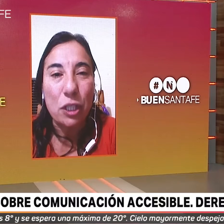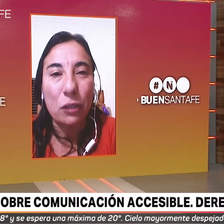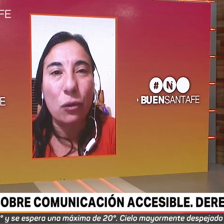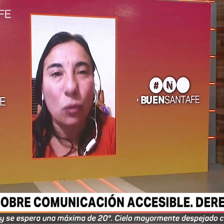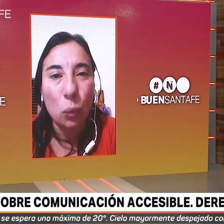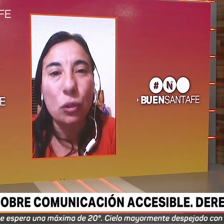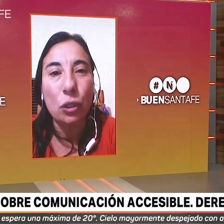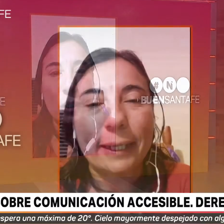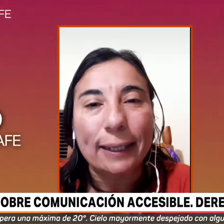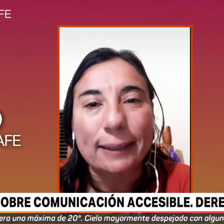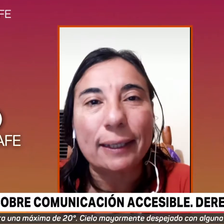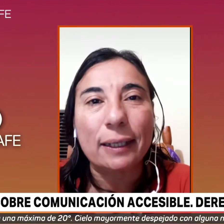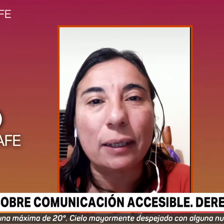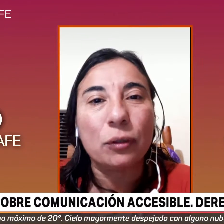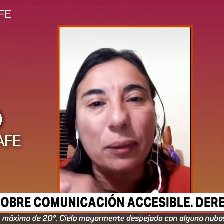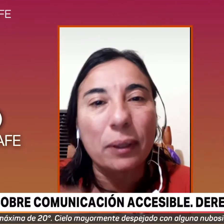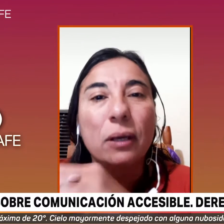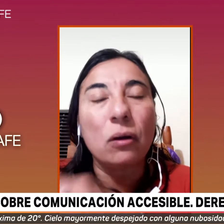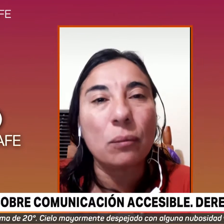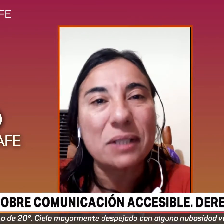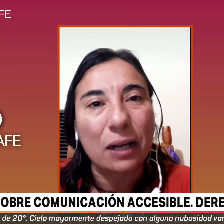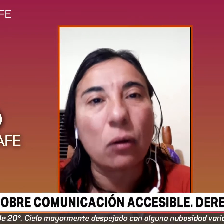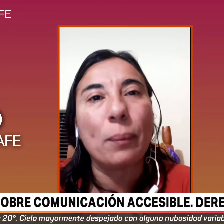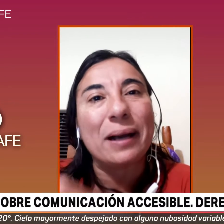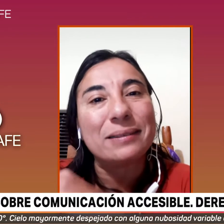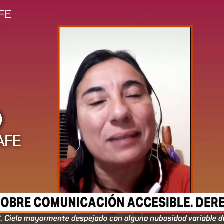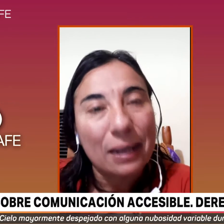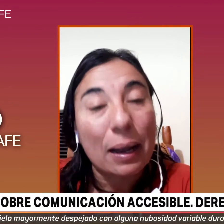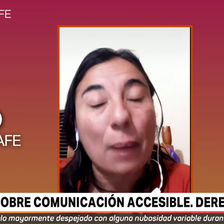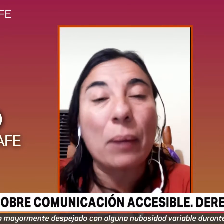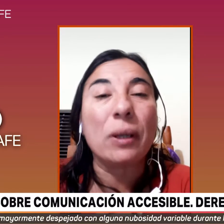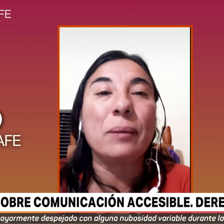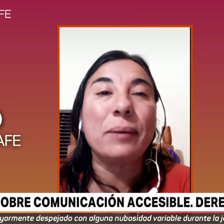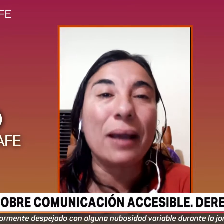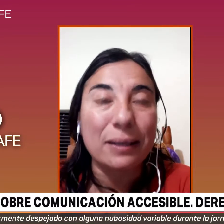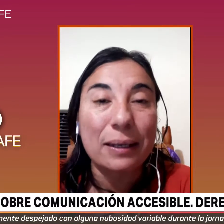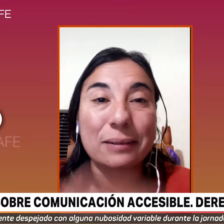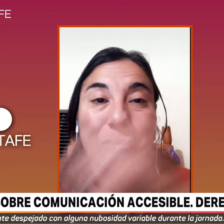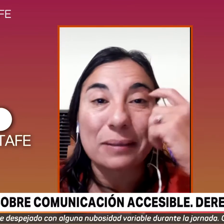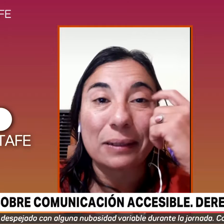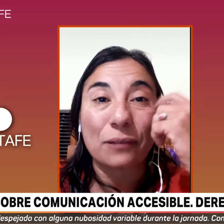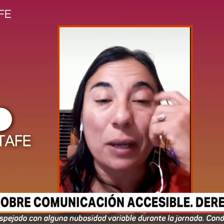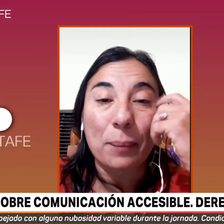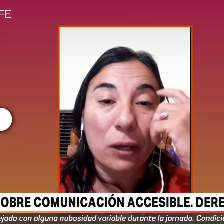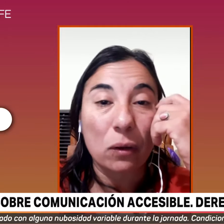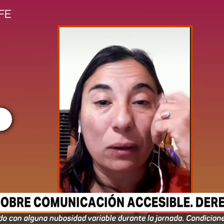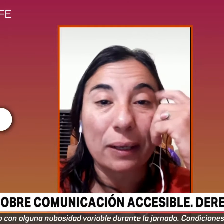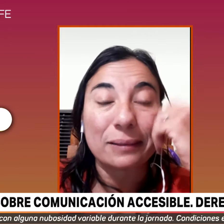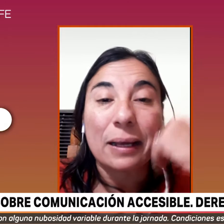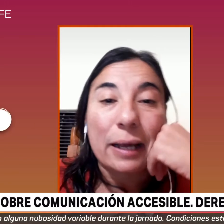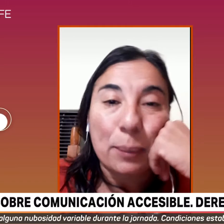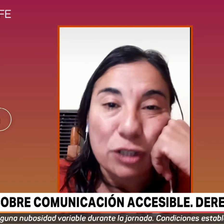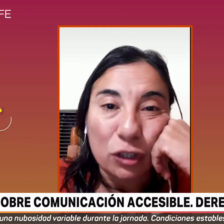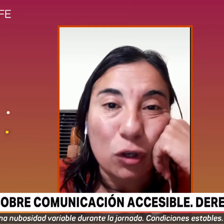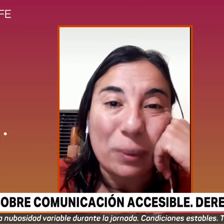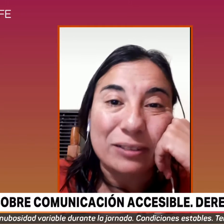Este es un proyecto conjunto entre Montevideo, Villa Carlos Paz, La Paz Bolivia y la ciudad de Santa Fe, en el marco de lo que